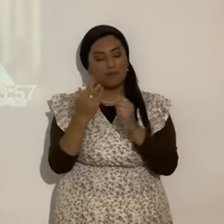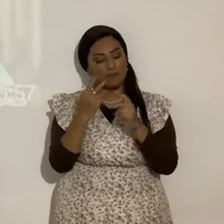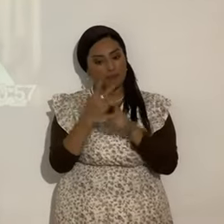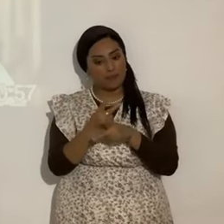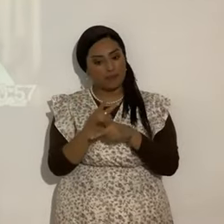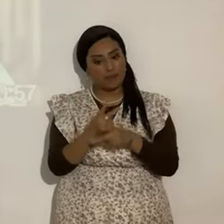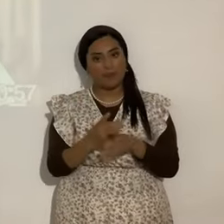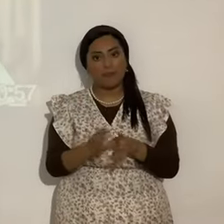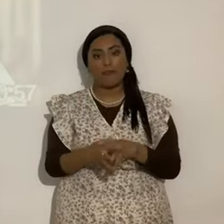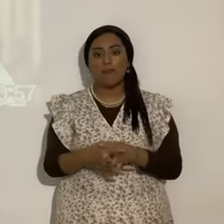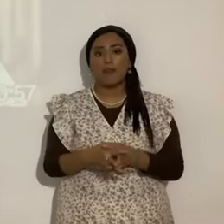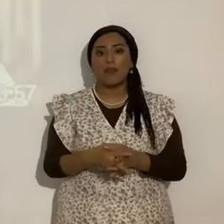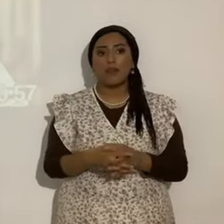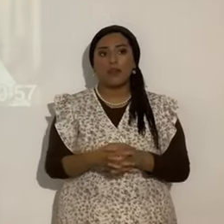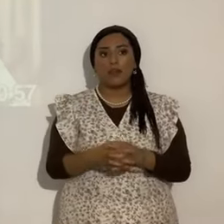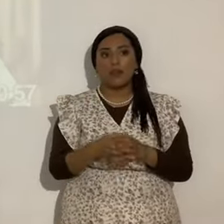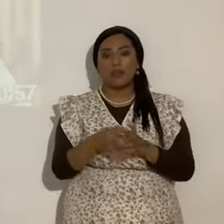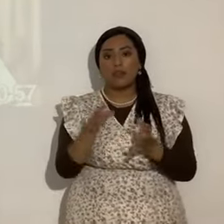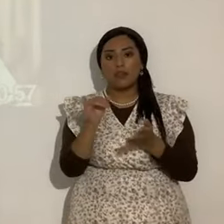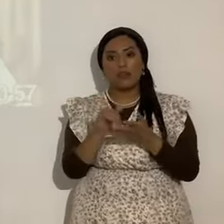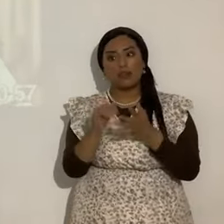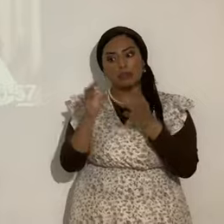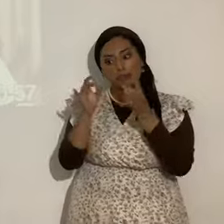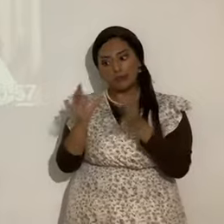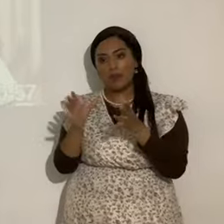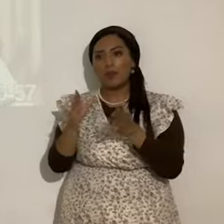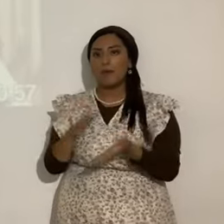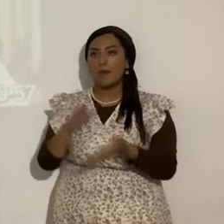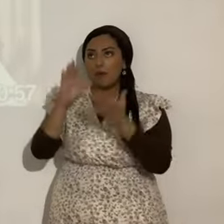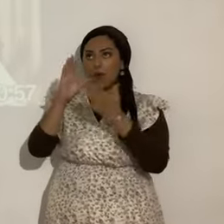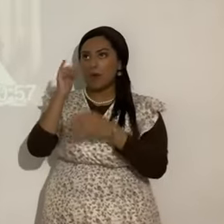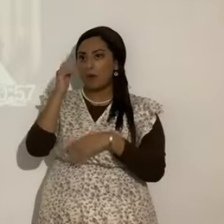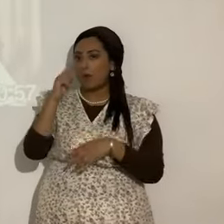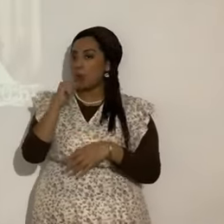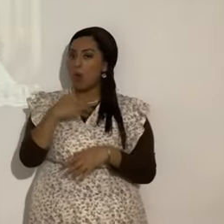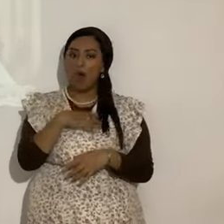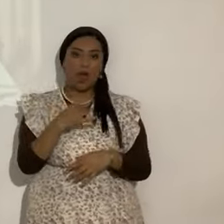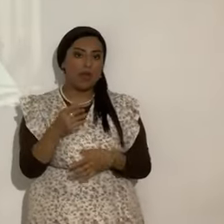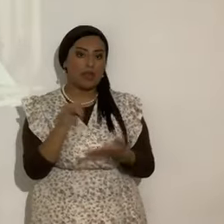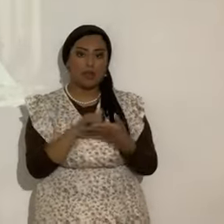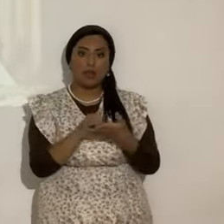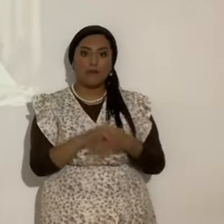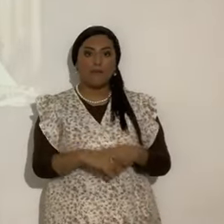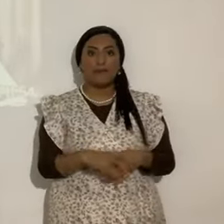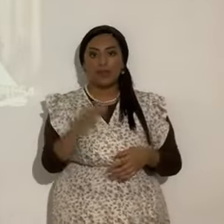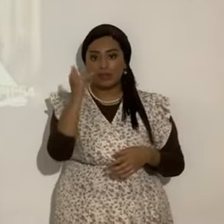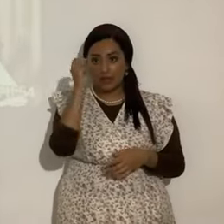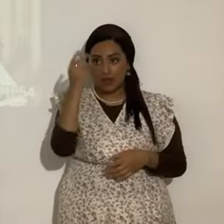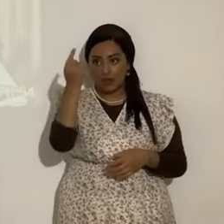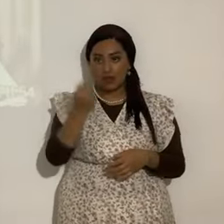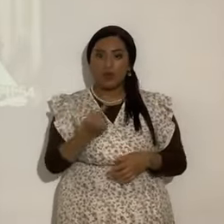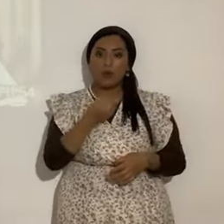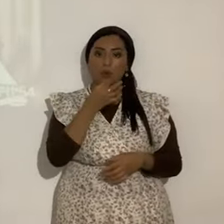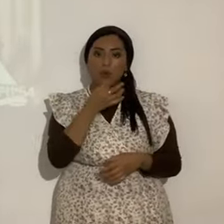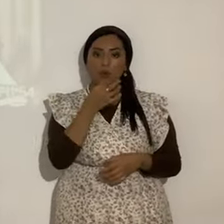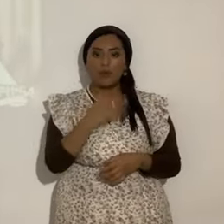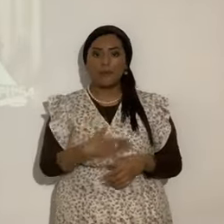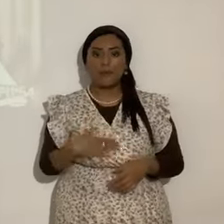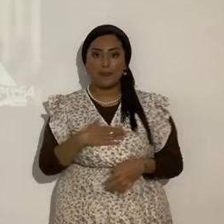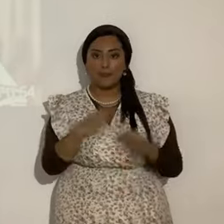o sea eso es eso es abominable ante los ojos del eterno yashua ya viene muchos